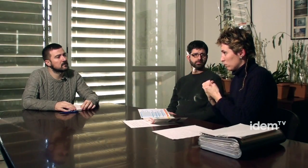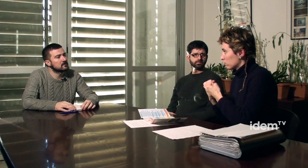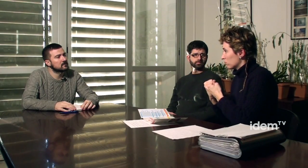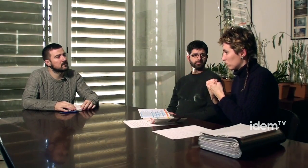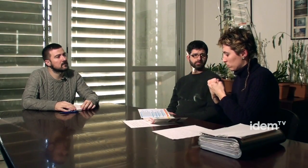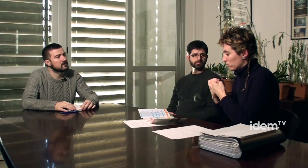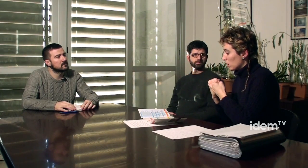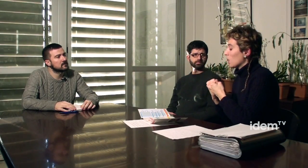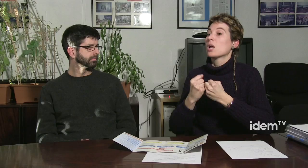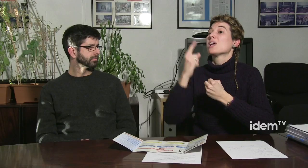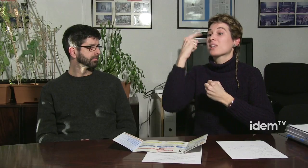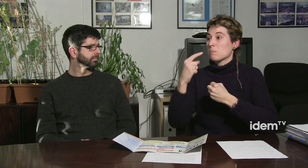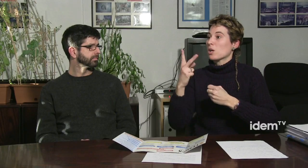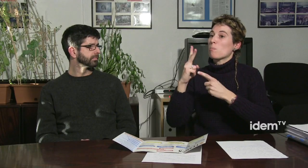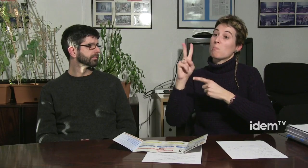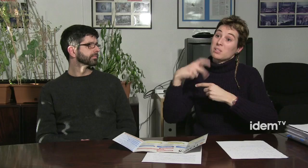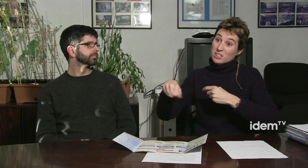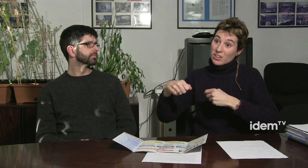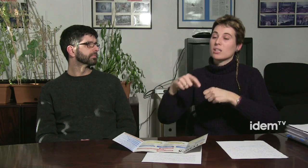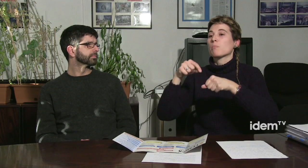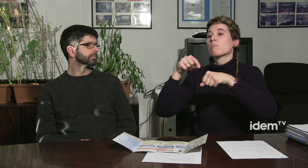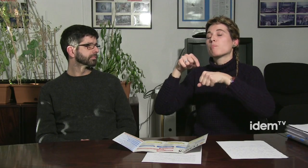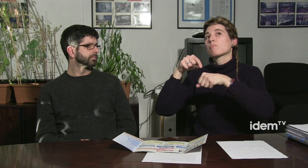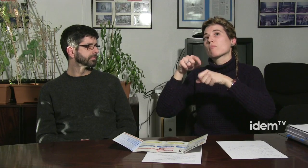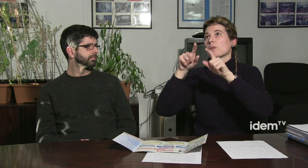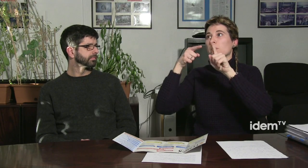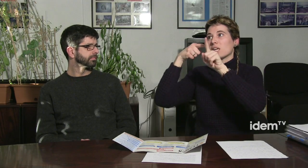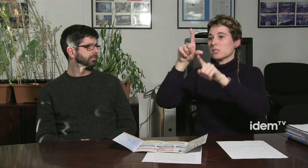un departament de vicepresidència d'Economia,